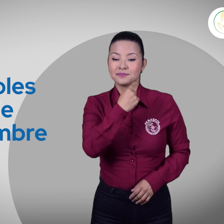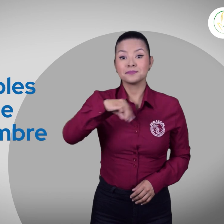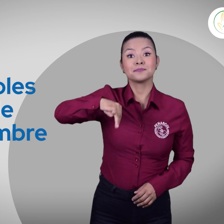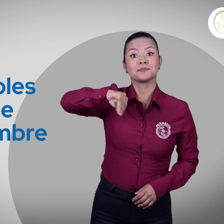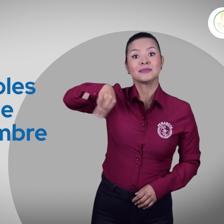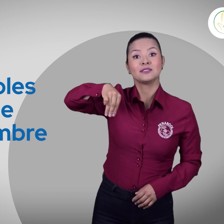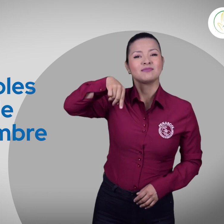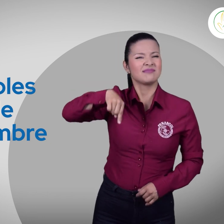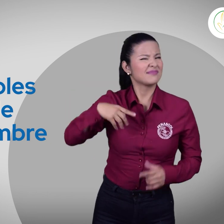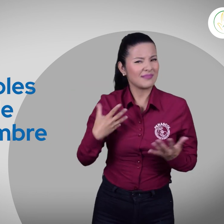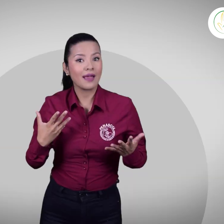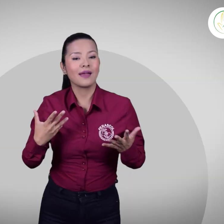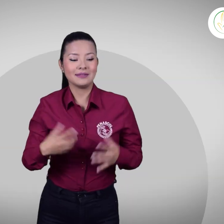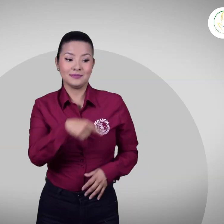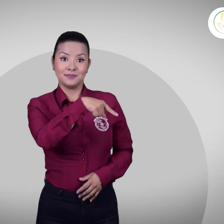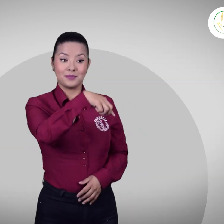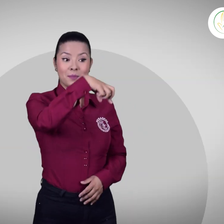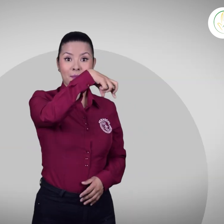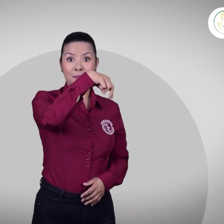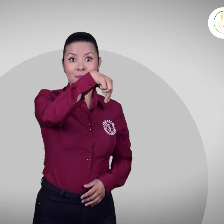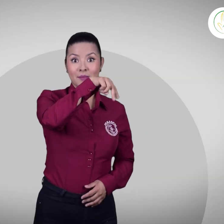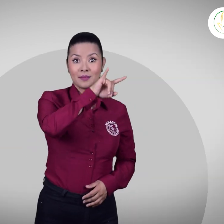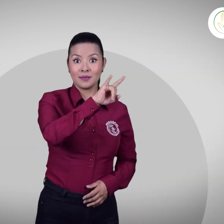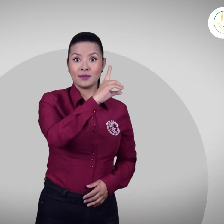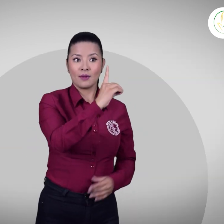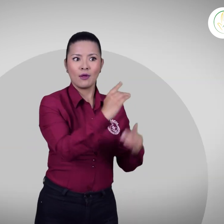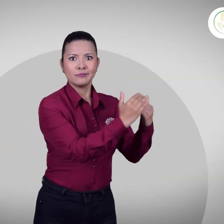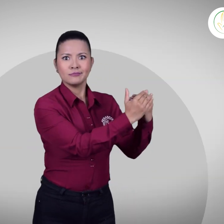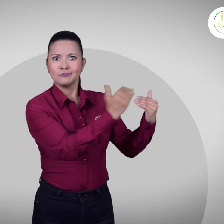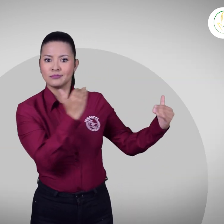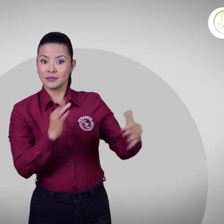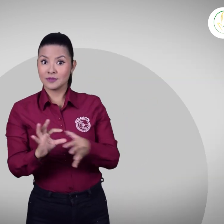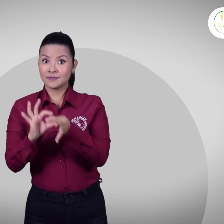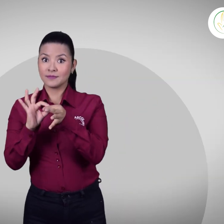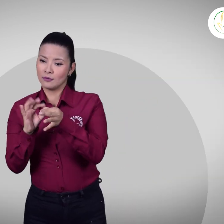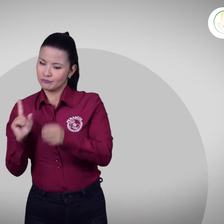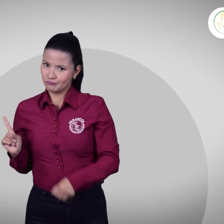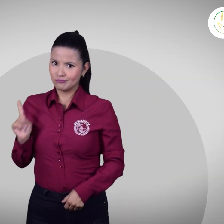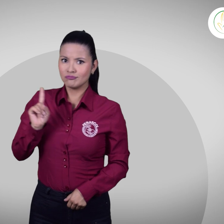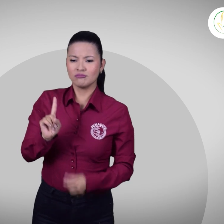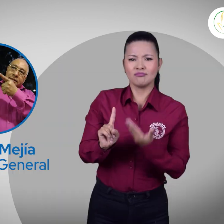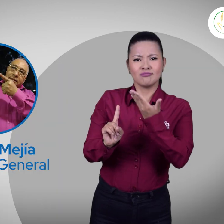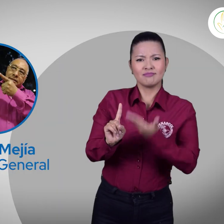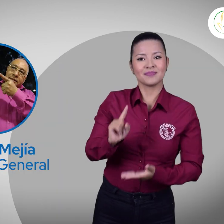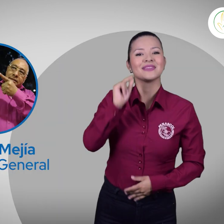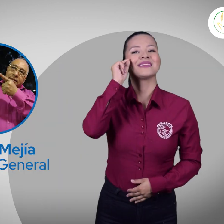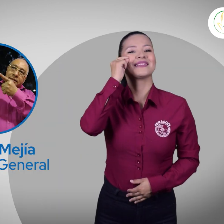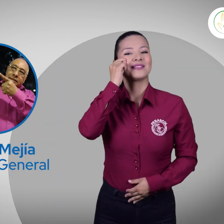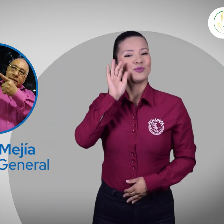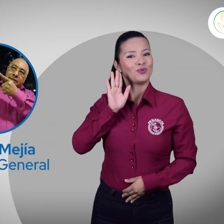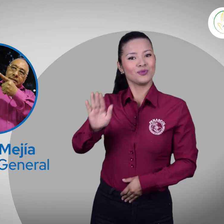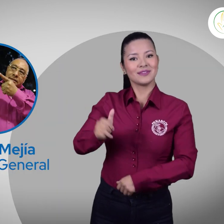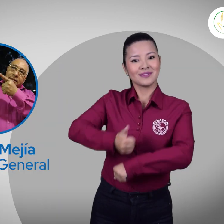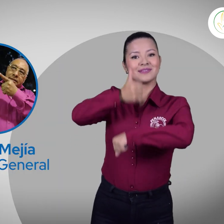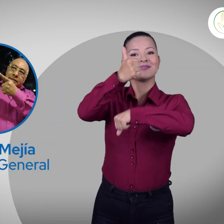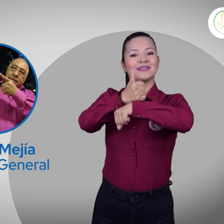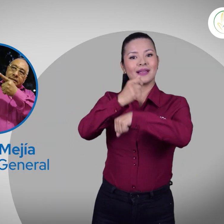Desde el PNUD se extendió la invitación a FENASCOL el 25 de septiembre para hablar sobre